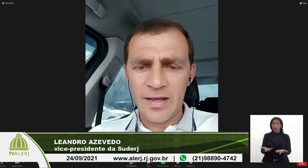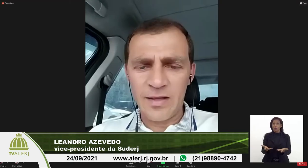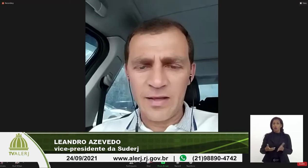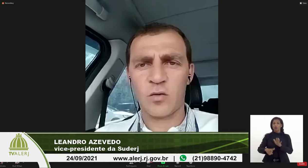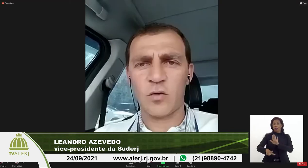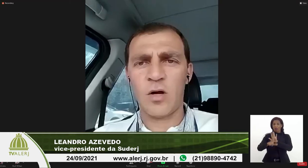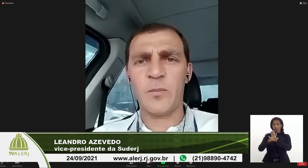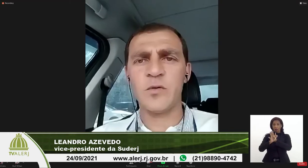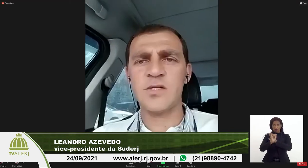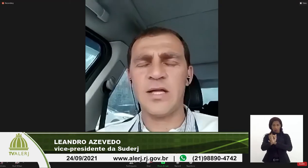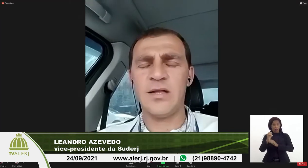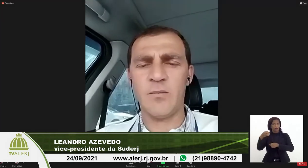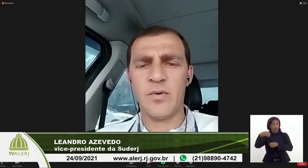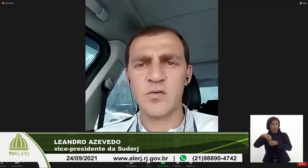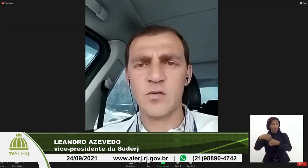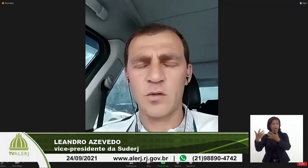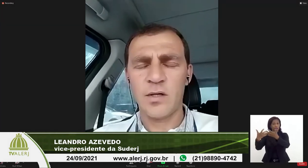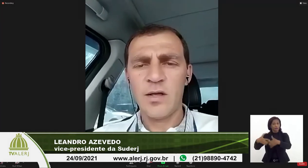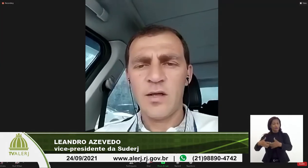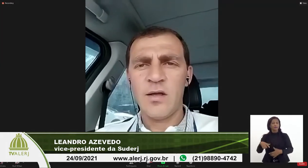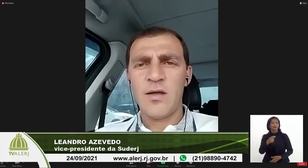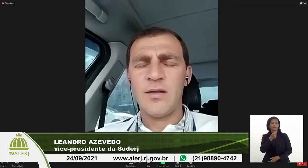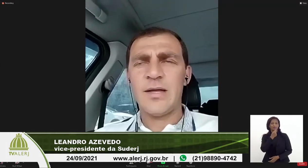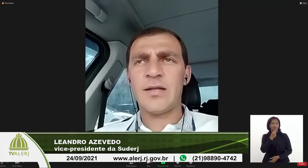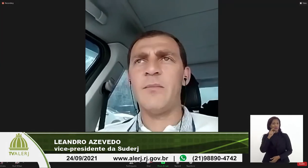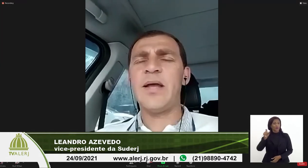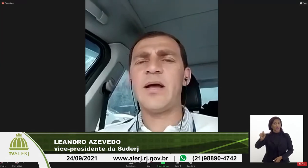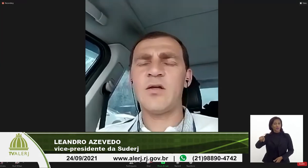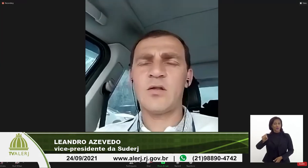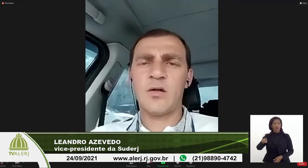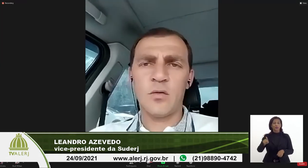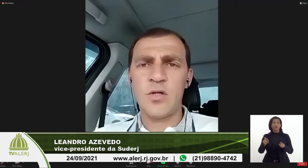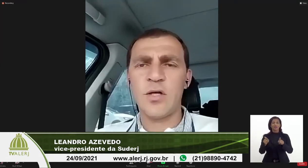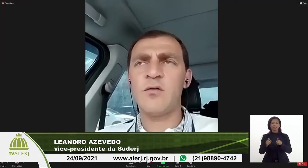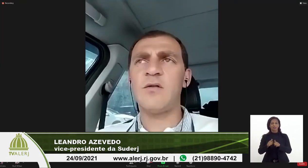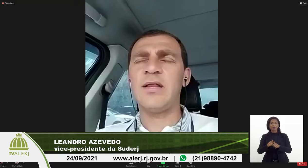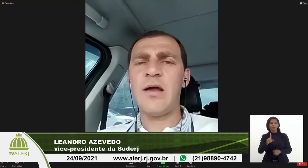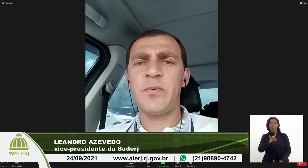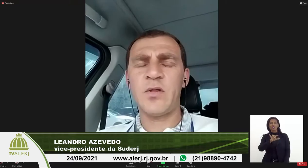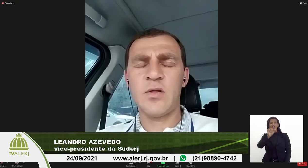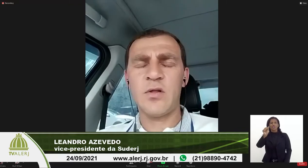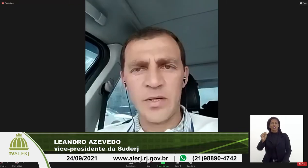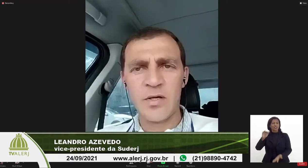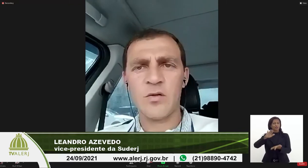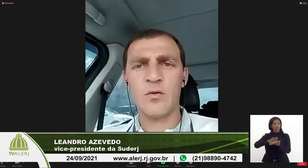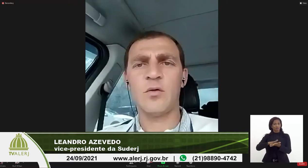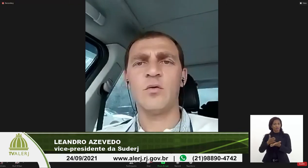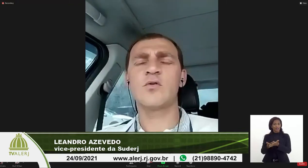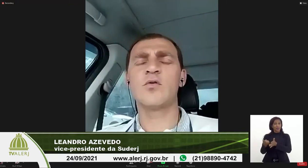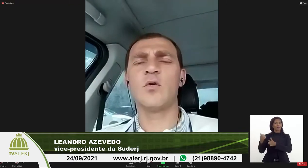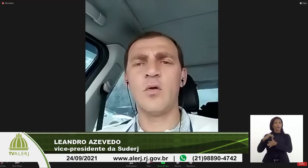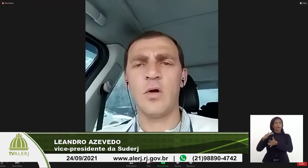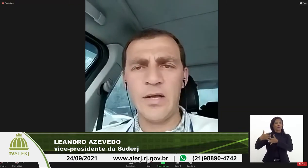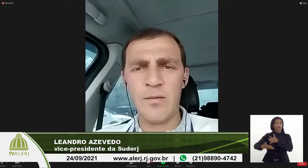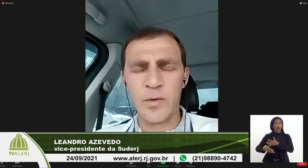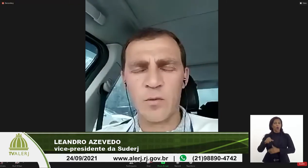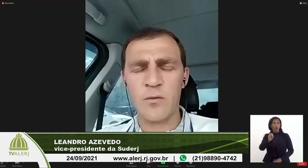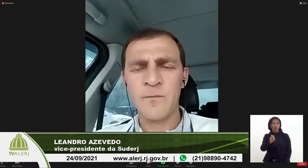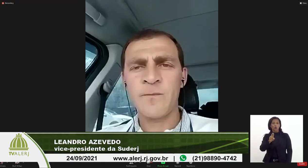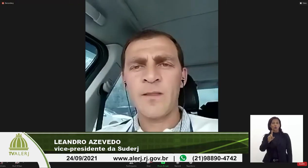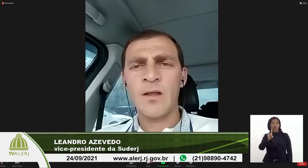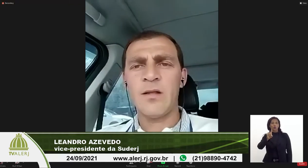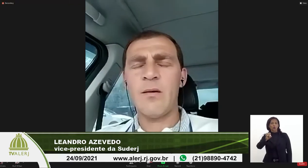uma lei em Petrópolis o Setembro Azul, também a questão do Dia dos Intérpretes de Libras, do Surdo